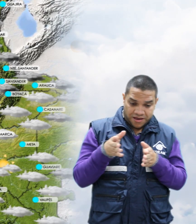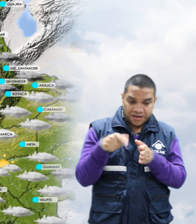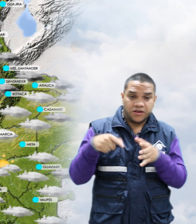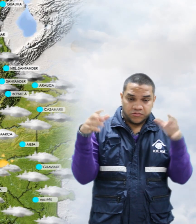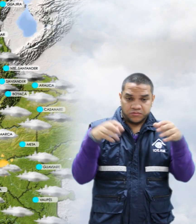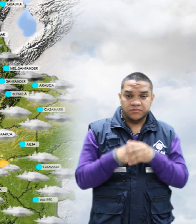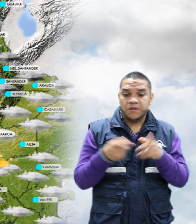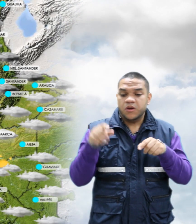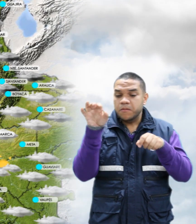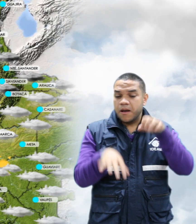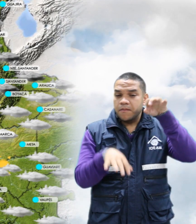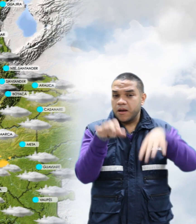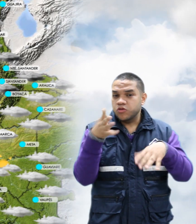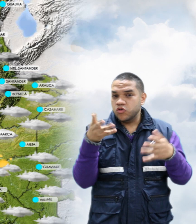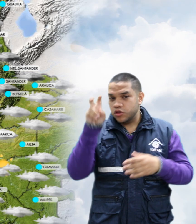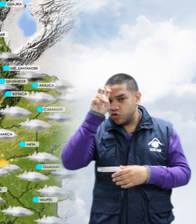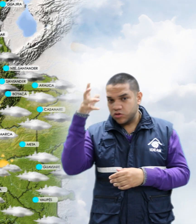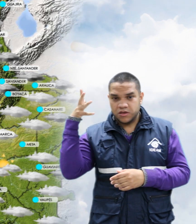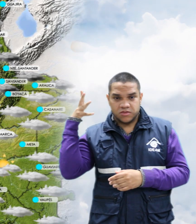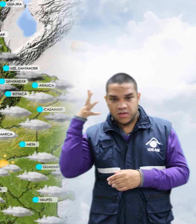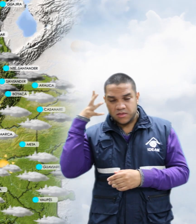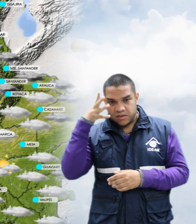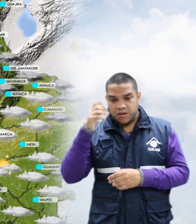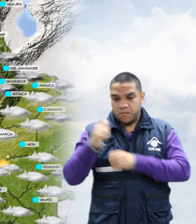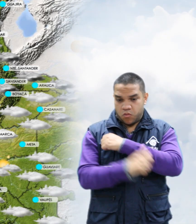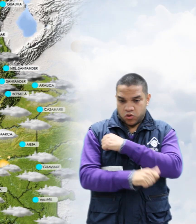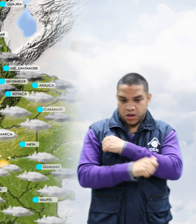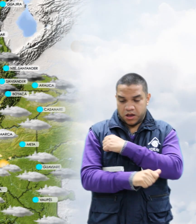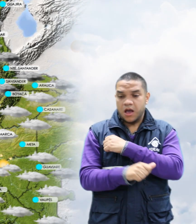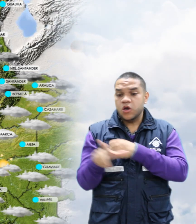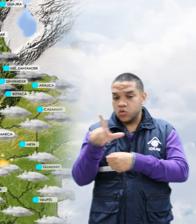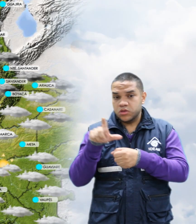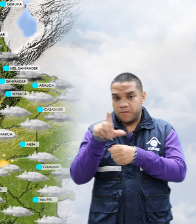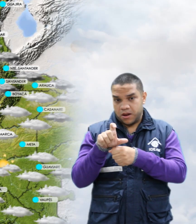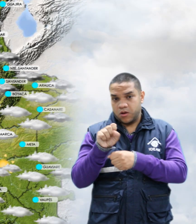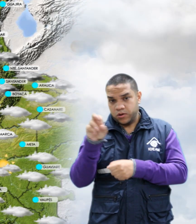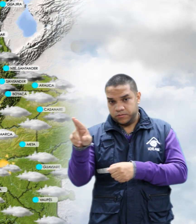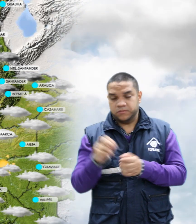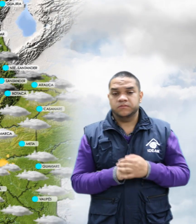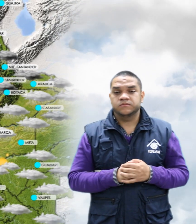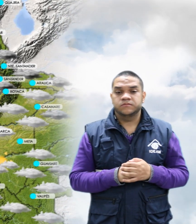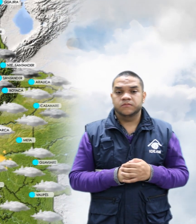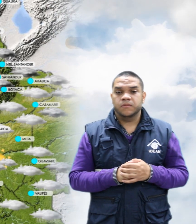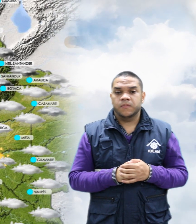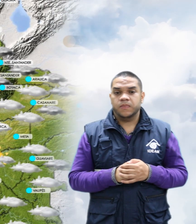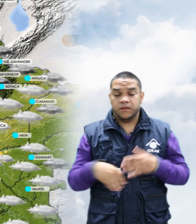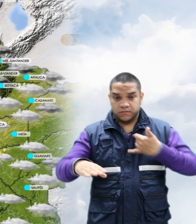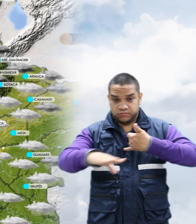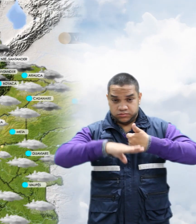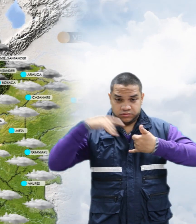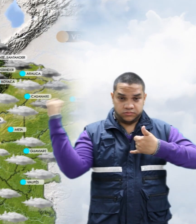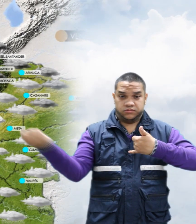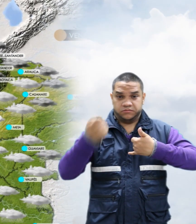ligeras hacia sectores de Norte de Santander, Boyacá y Oriente de Cundinamarca. En la región Orinoquía,